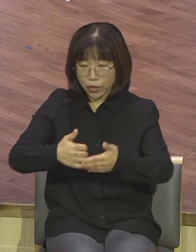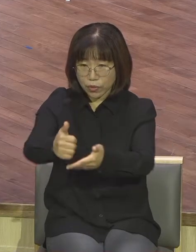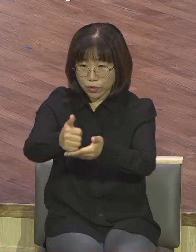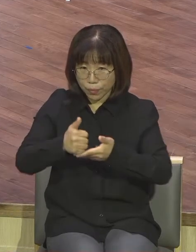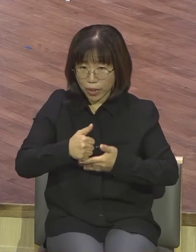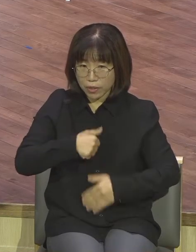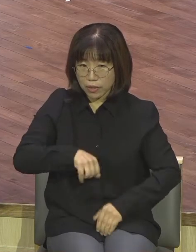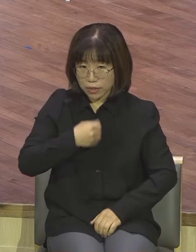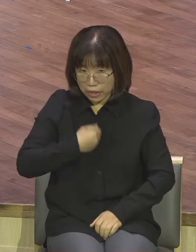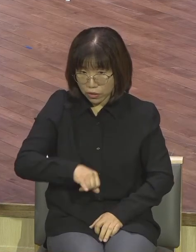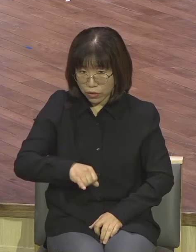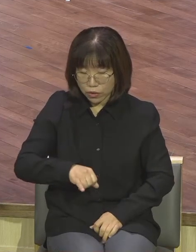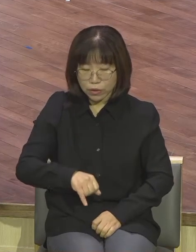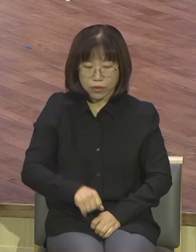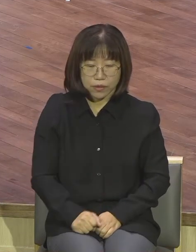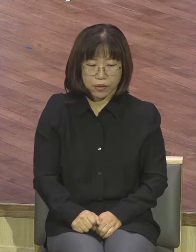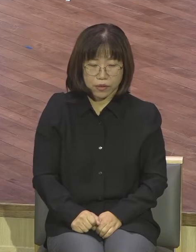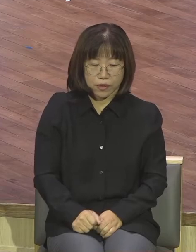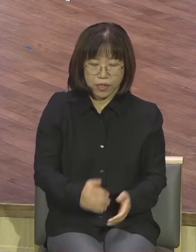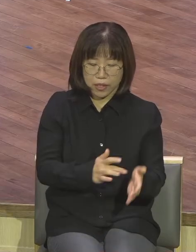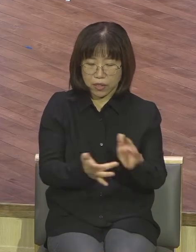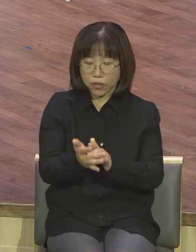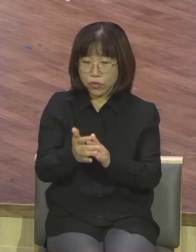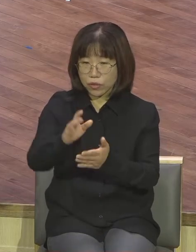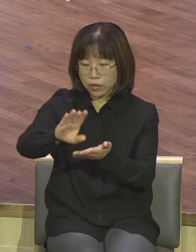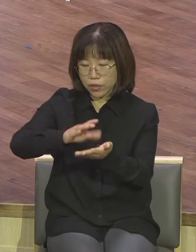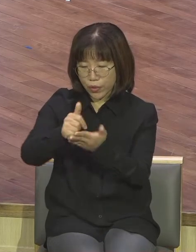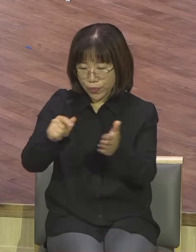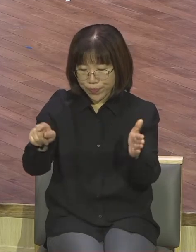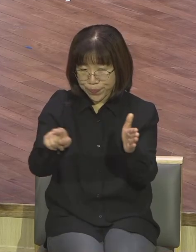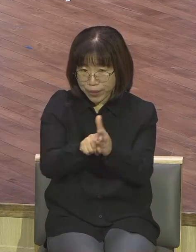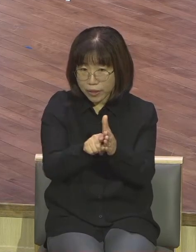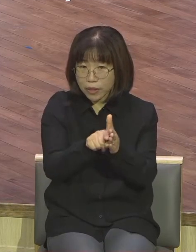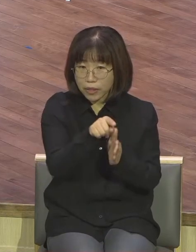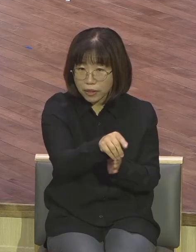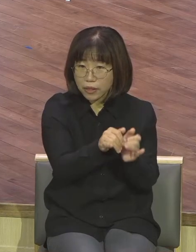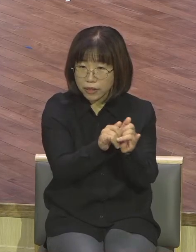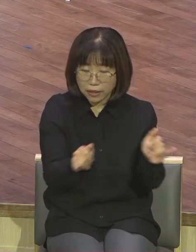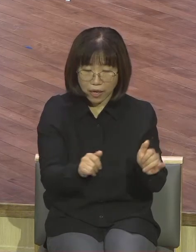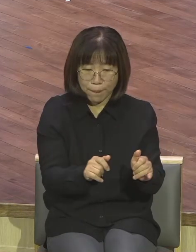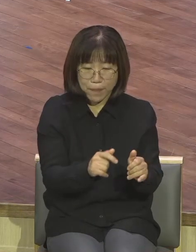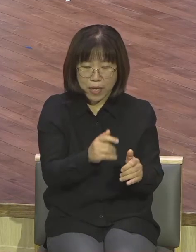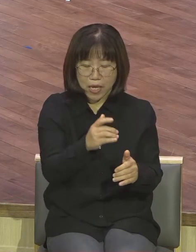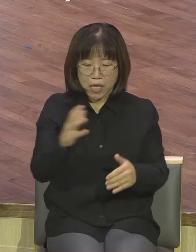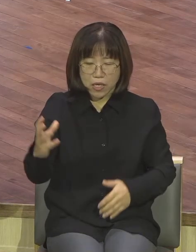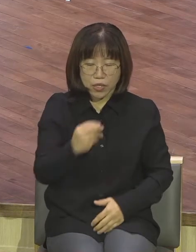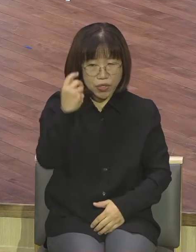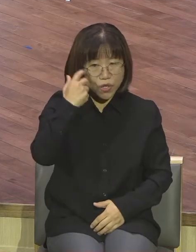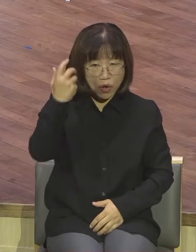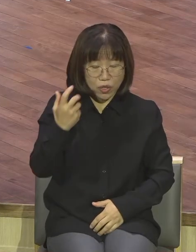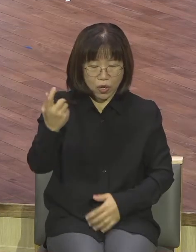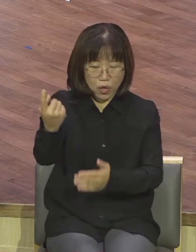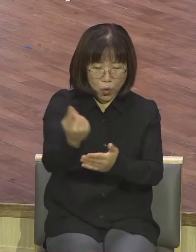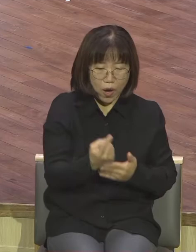예수, 그리스도를 구주로 믿는 하나님의 자녀에게는 성령이 계셔서 떠나지 않습니다